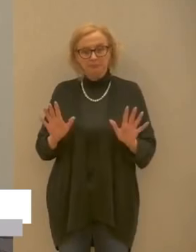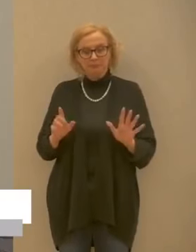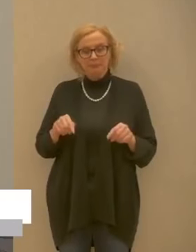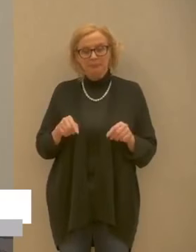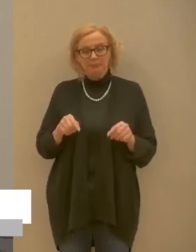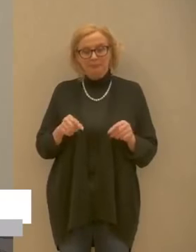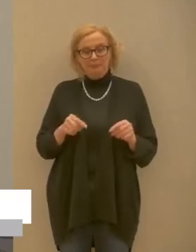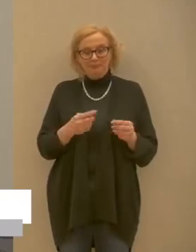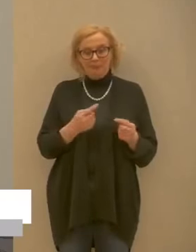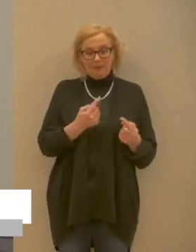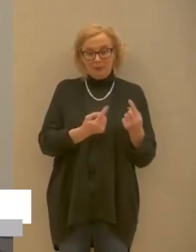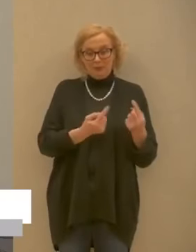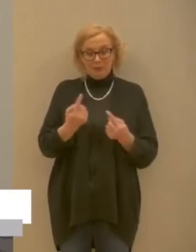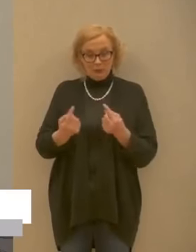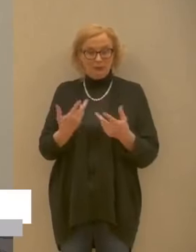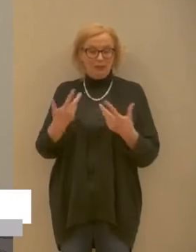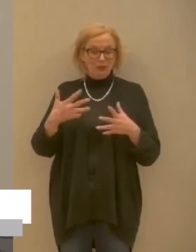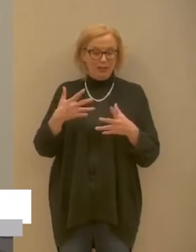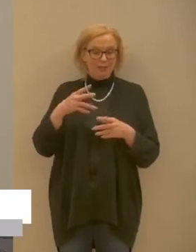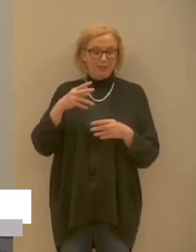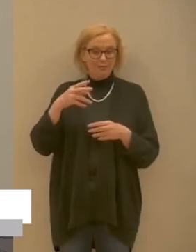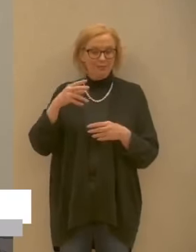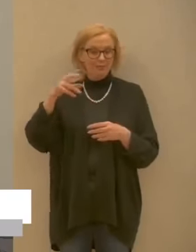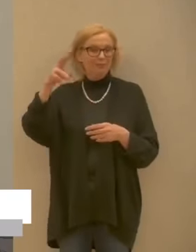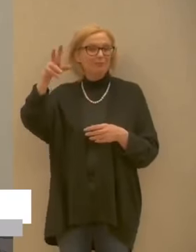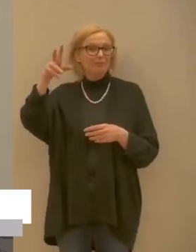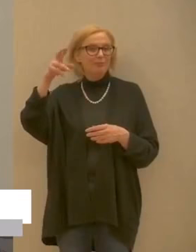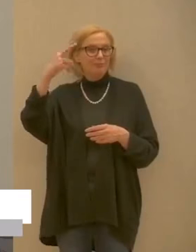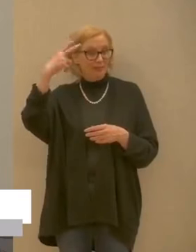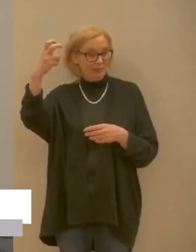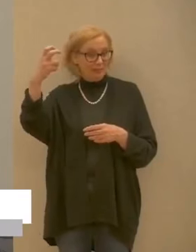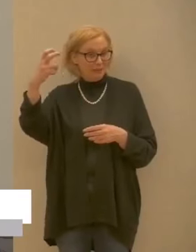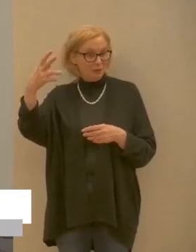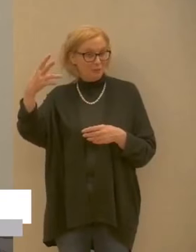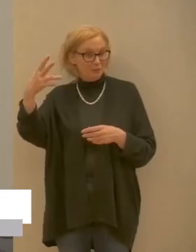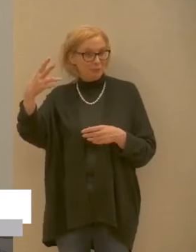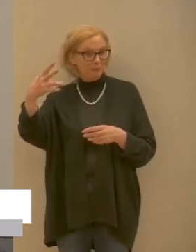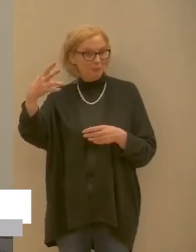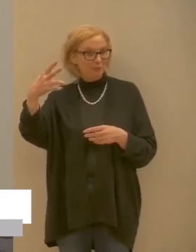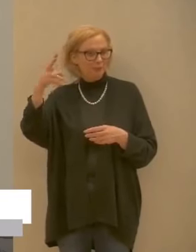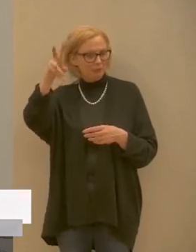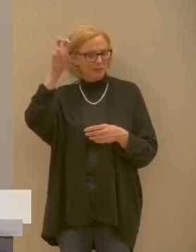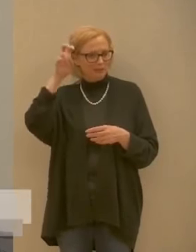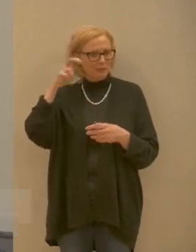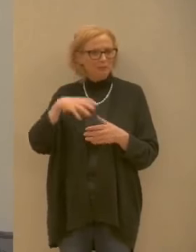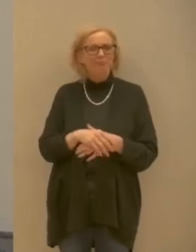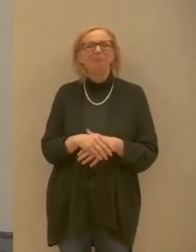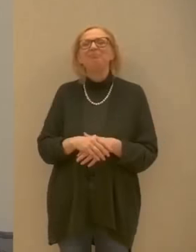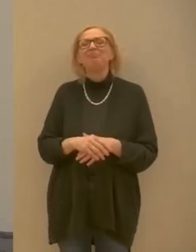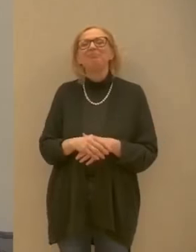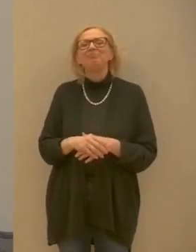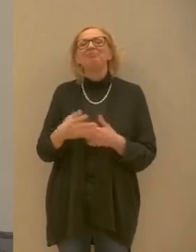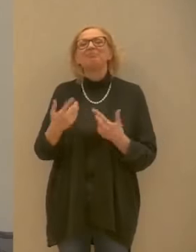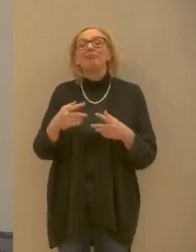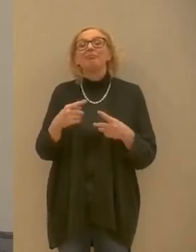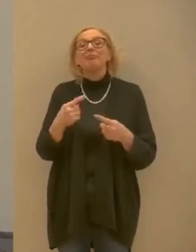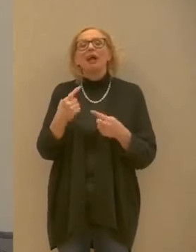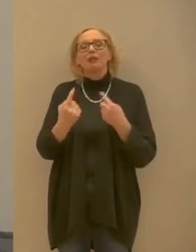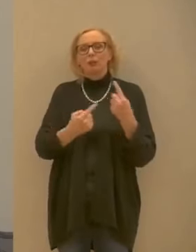casi ecco attesi e non sono nuovi casi diciamo clinici rispetto a quelli già conosciuti